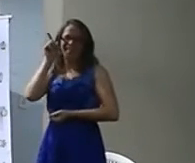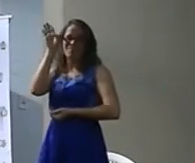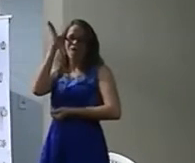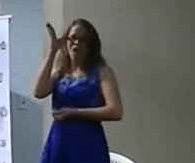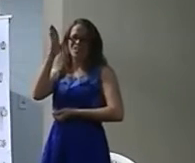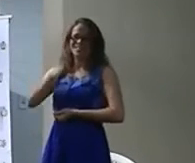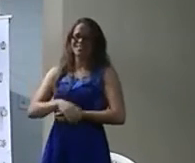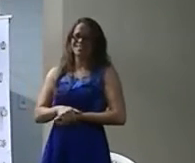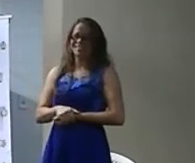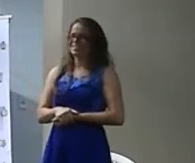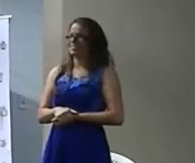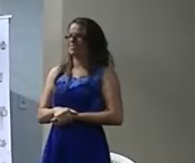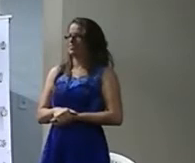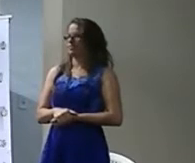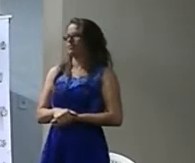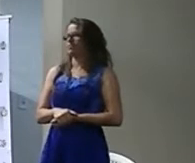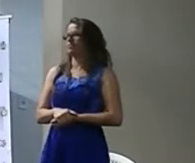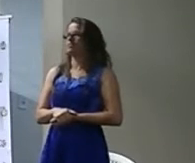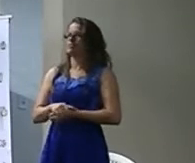Fala aí Constitucionalissimamente